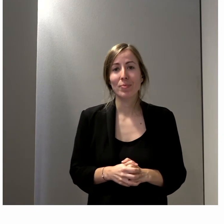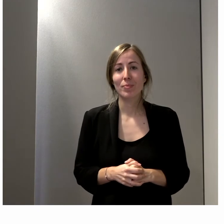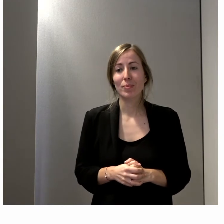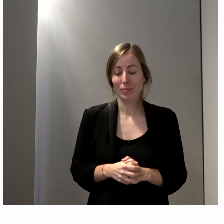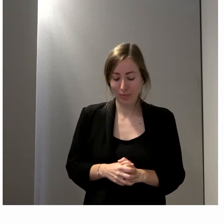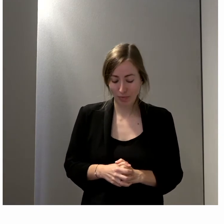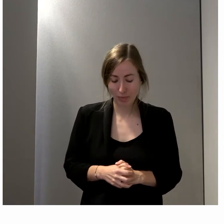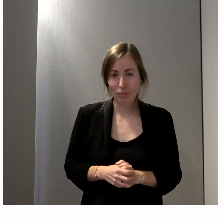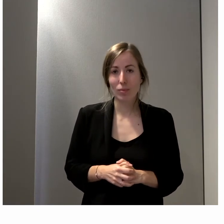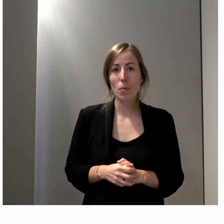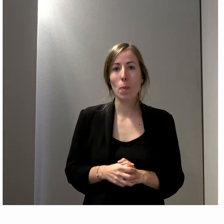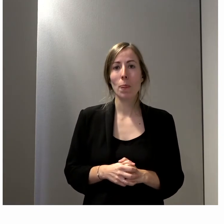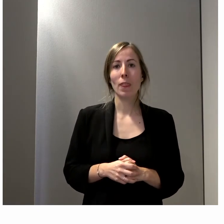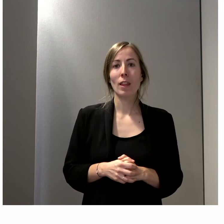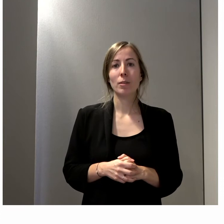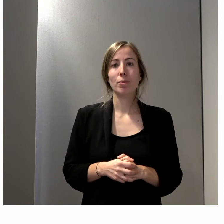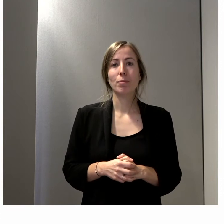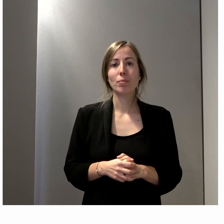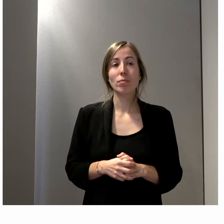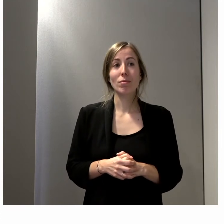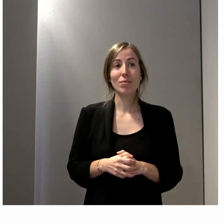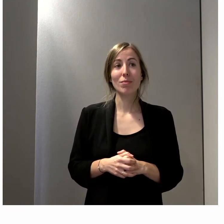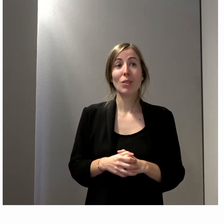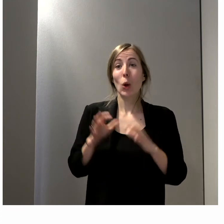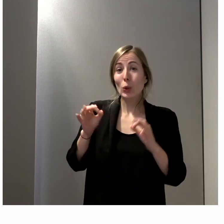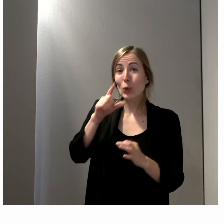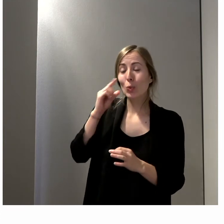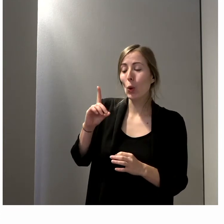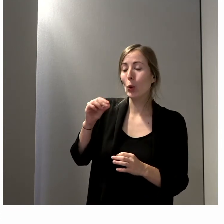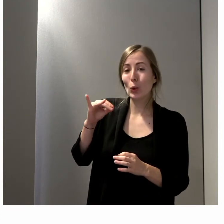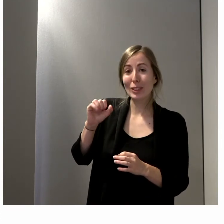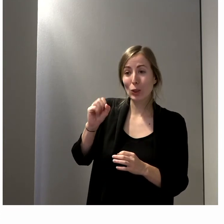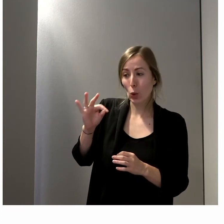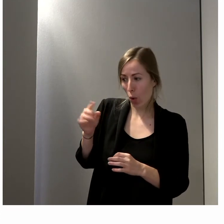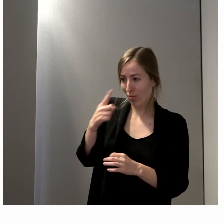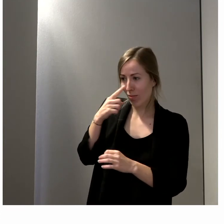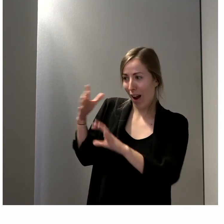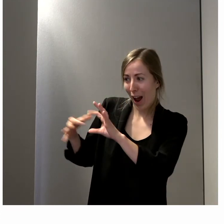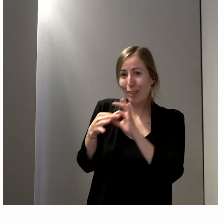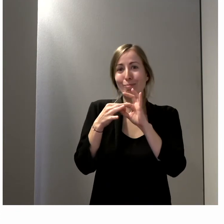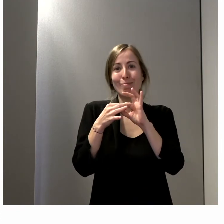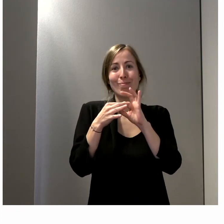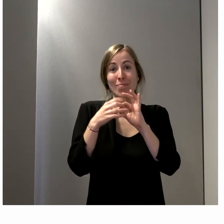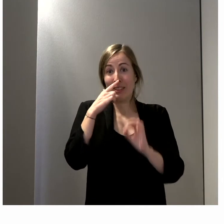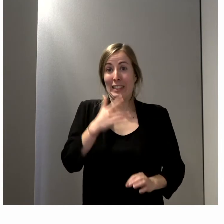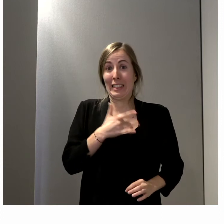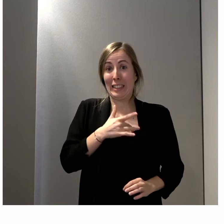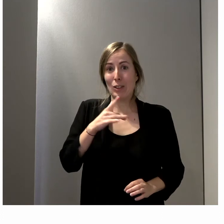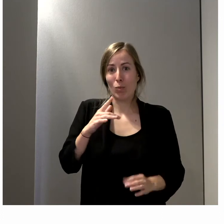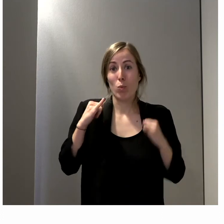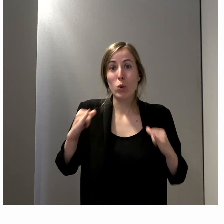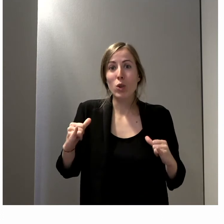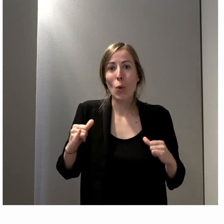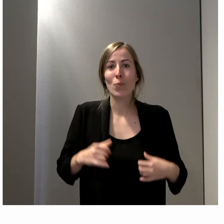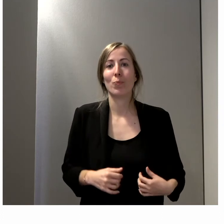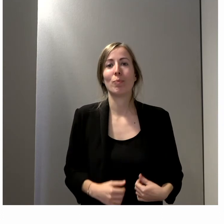Alors, si je peux du coup rebondir sur les propos de Pierre Donizio parce que c'est très intéressant et on arrive au cœur du sujet et en effet,